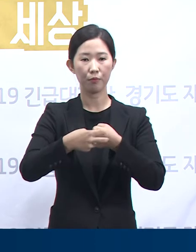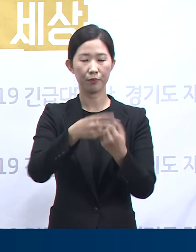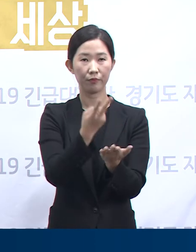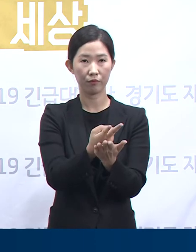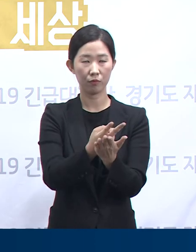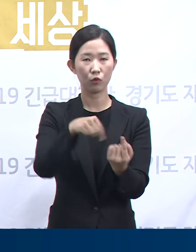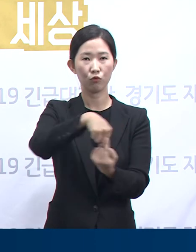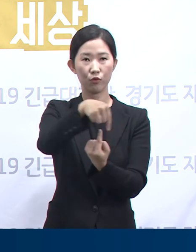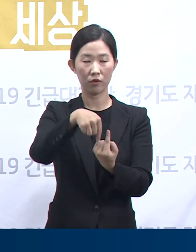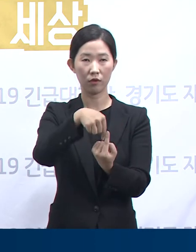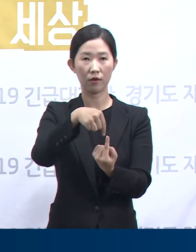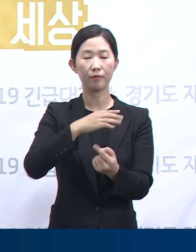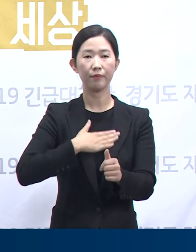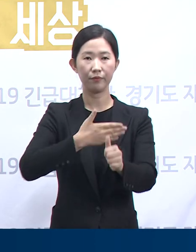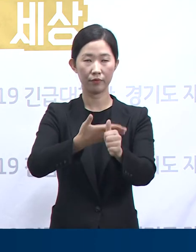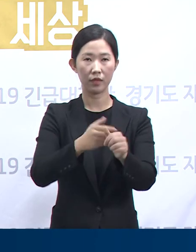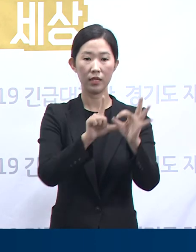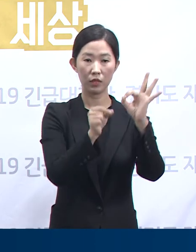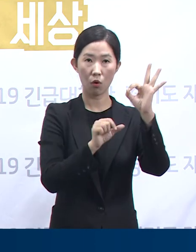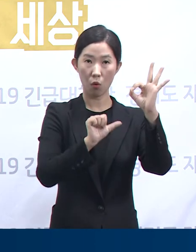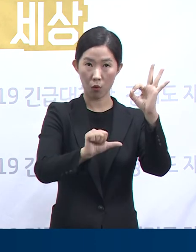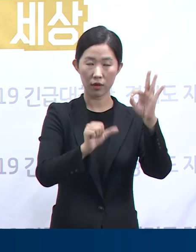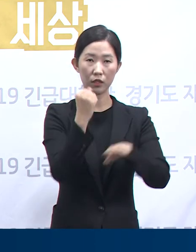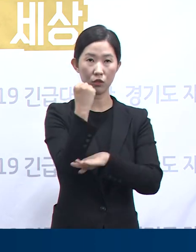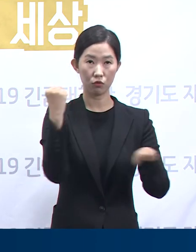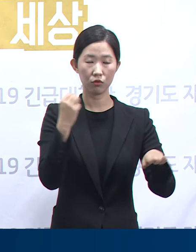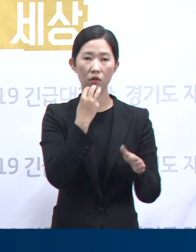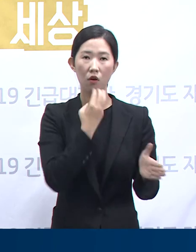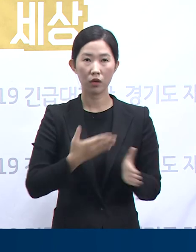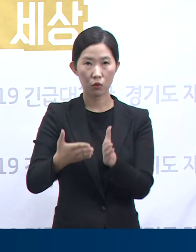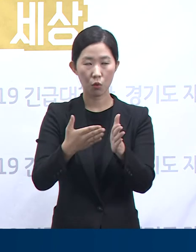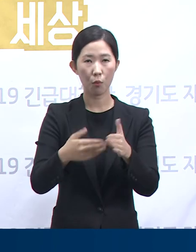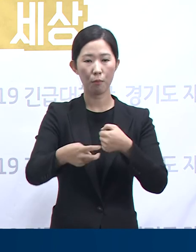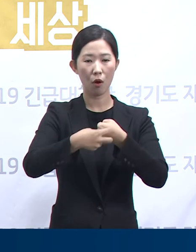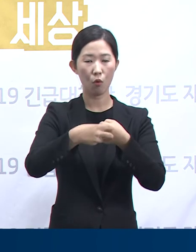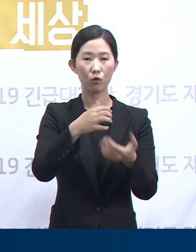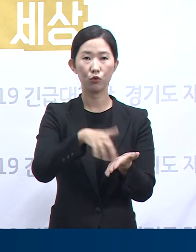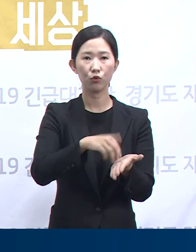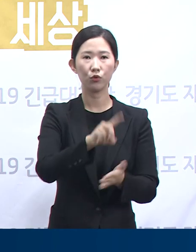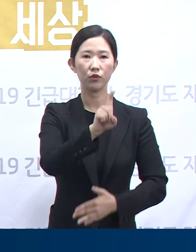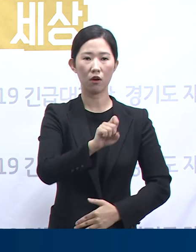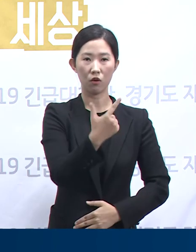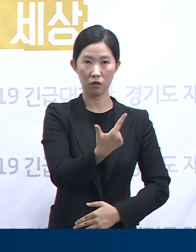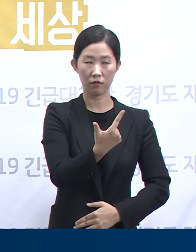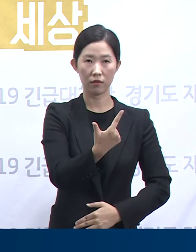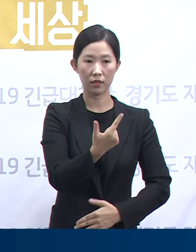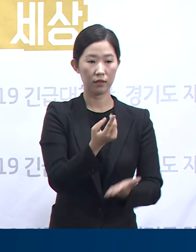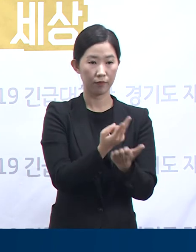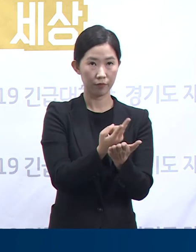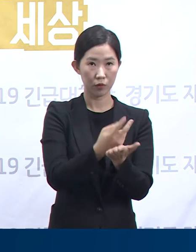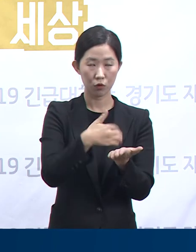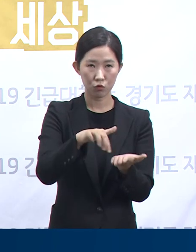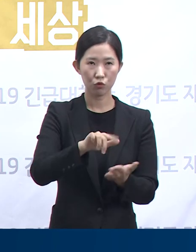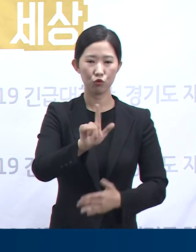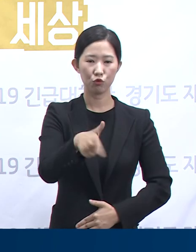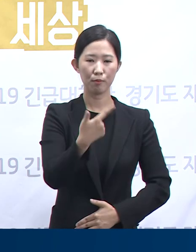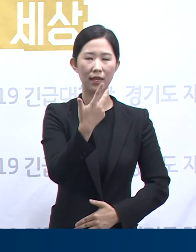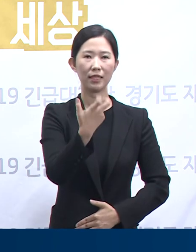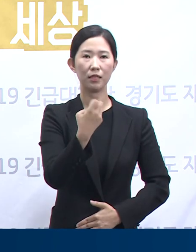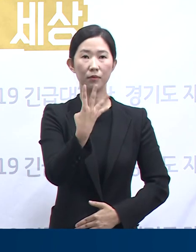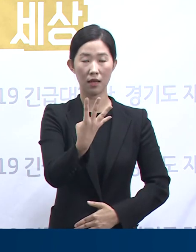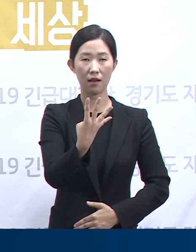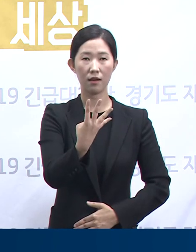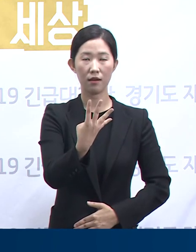10월 5일 0시 기준 경기도는 총 16개 병원에 674개의 확진자 치료 병상을